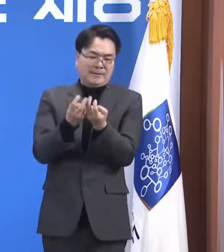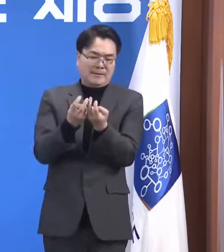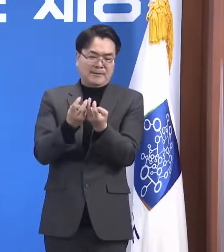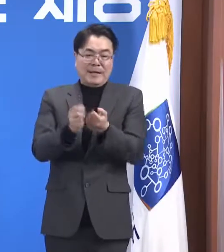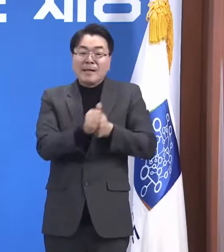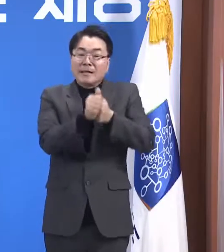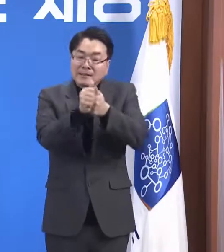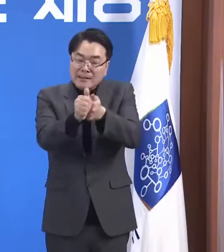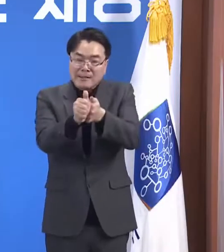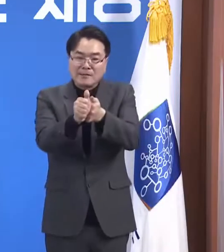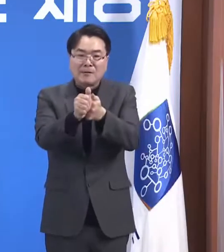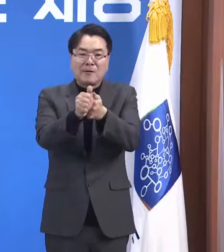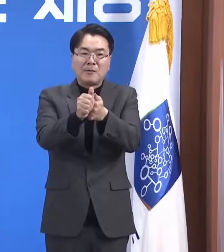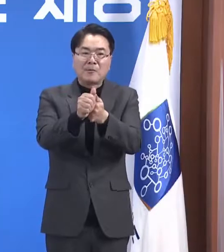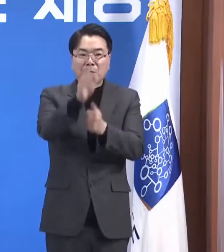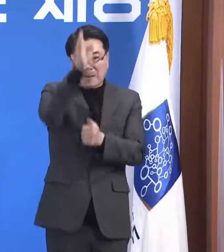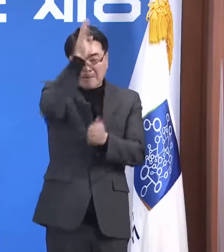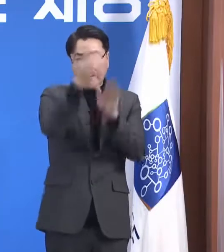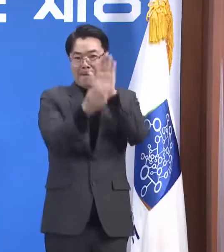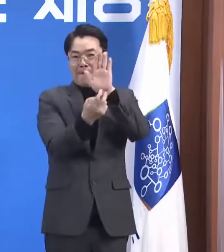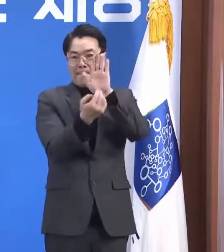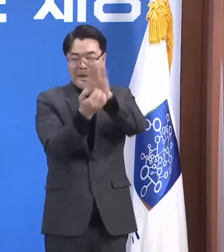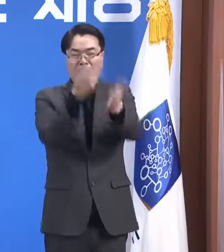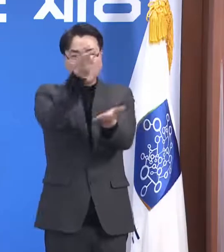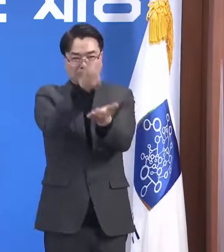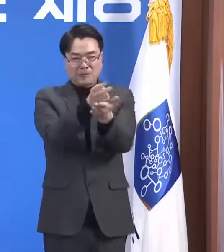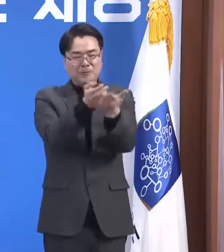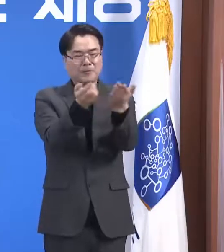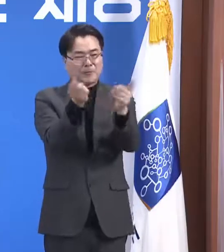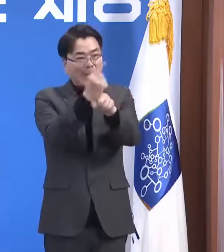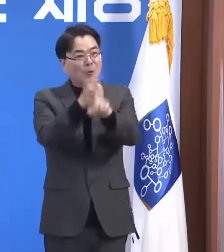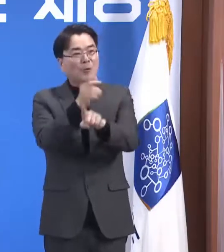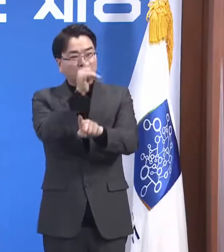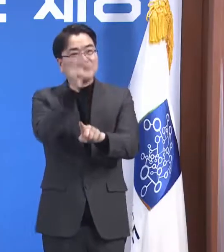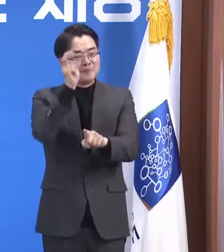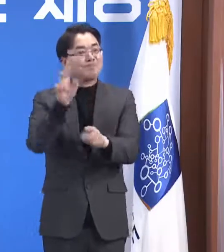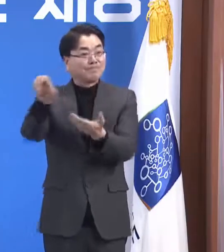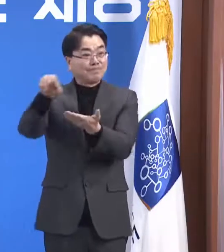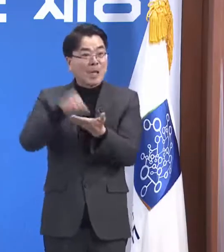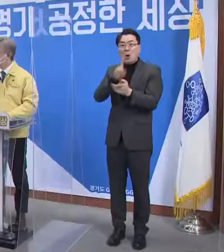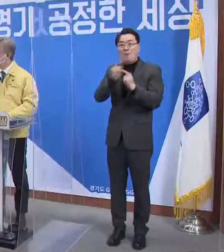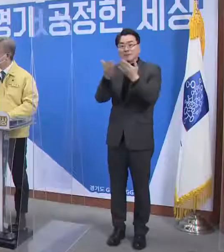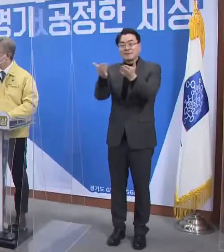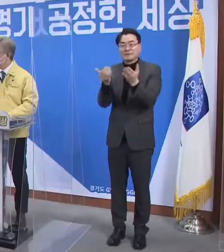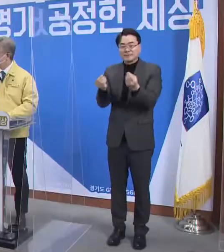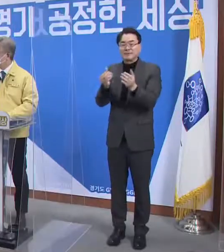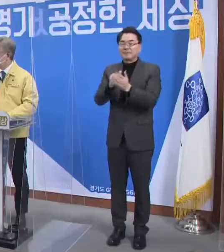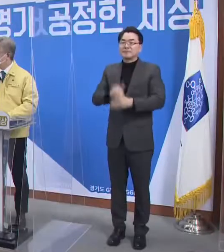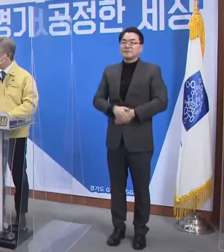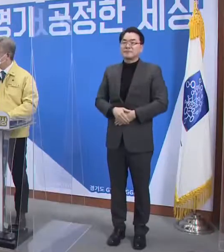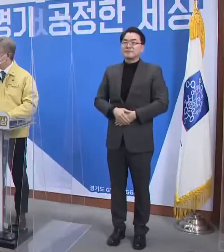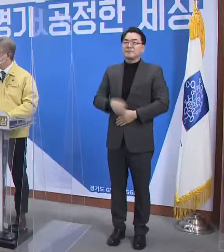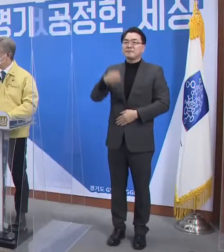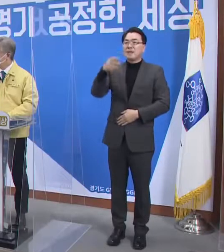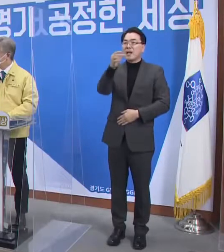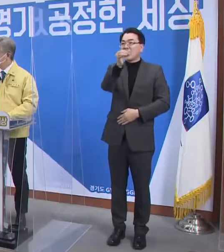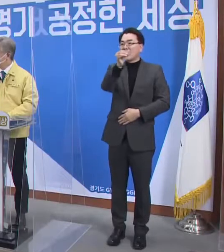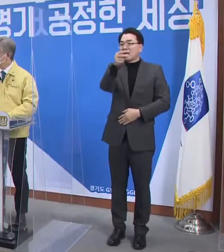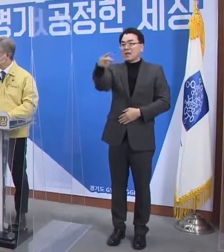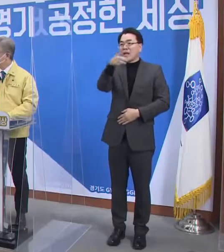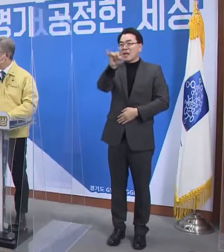결정이 좀 있을 것 같습니다. 참고해 보시죠. 다음은 데일리아이 이균 기자입니다.